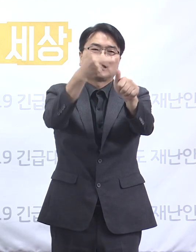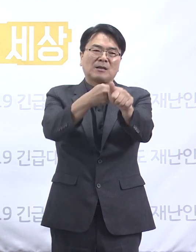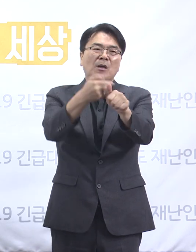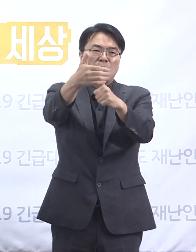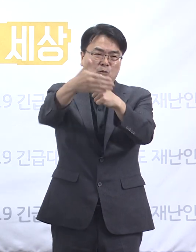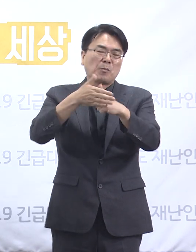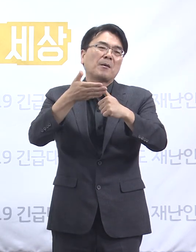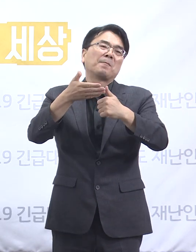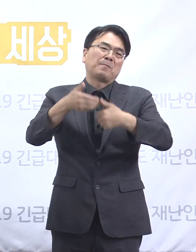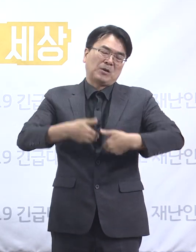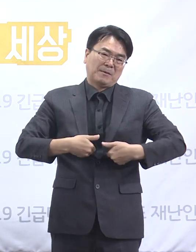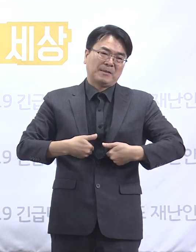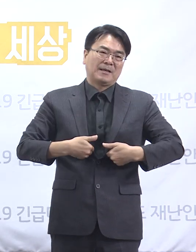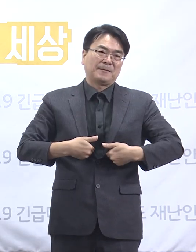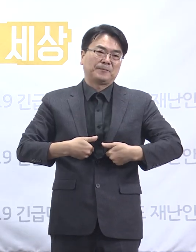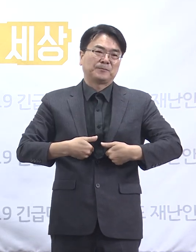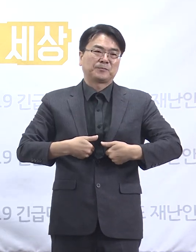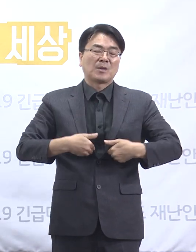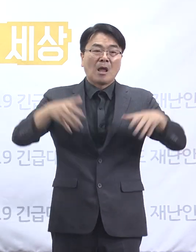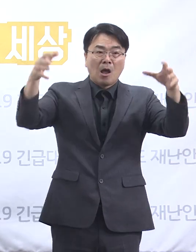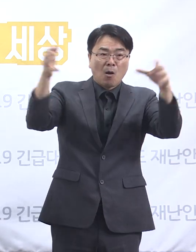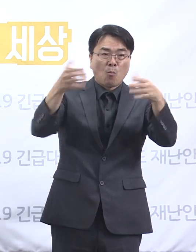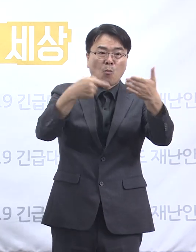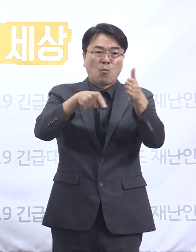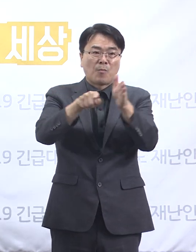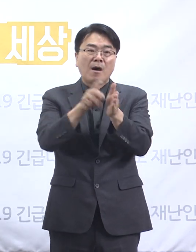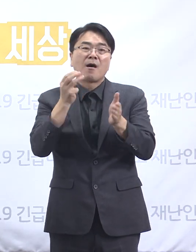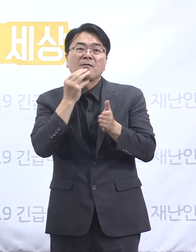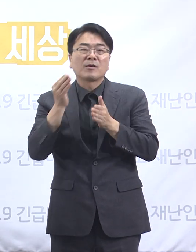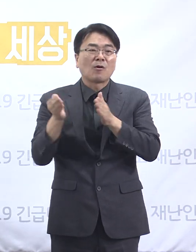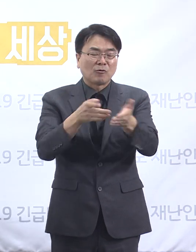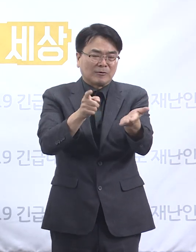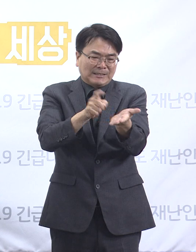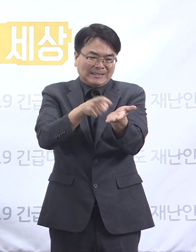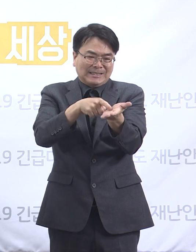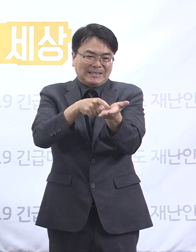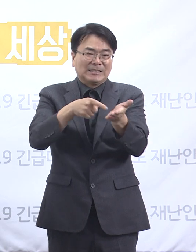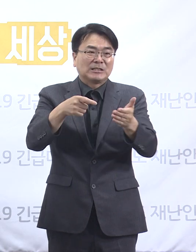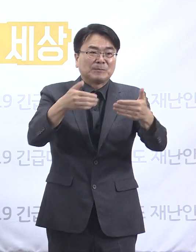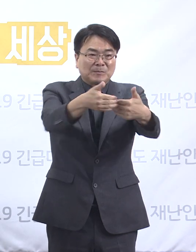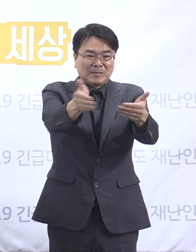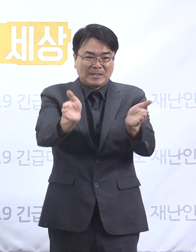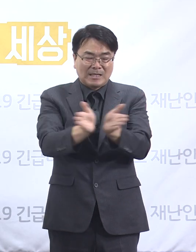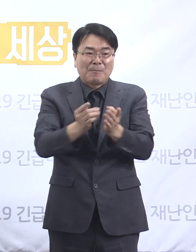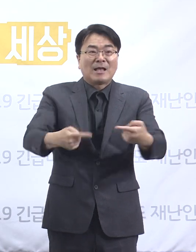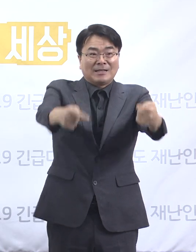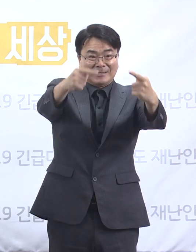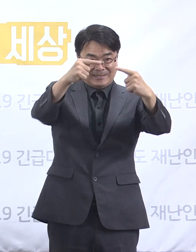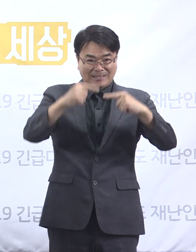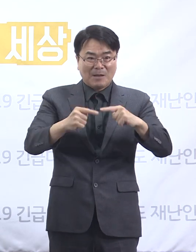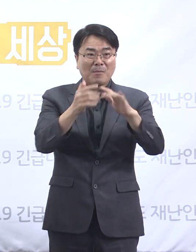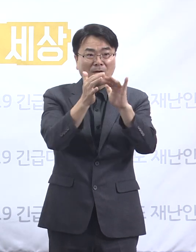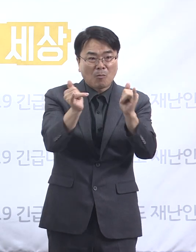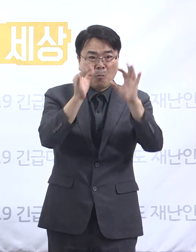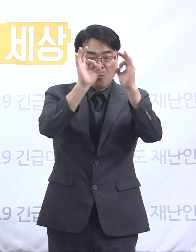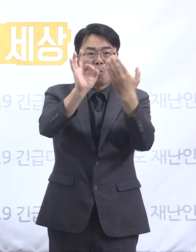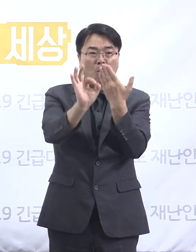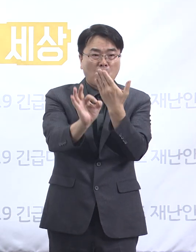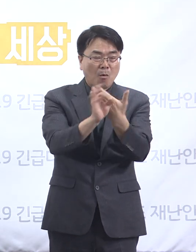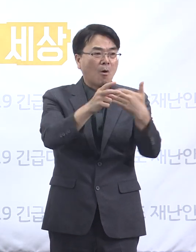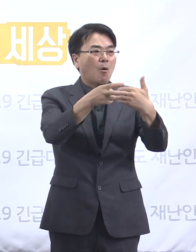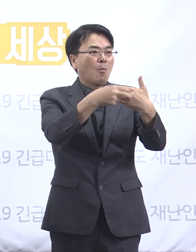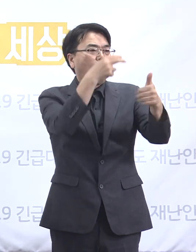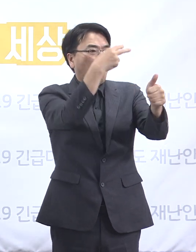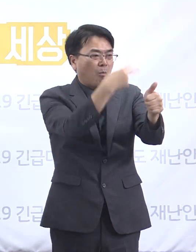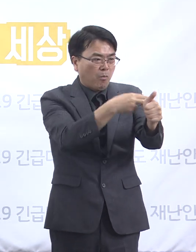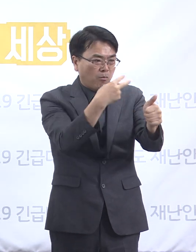부족한 의료인력 모집을 위한 경기도 긴급의료지원단 참여 요청에 현재까지 의사, 간호사, 간호조무사